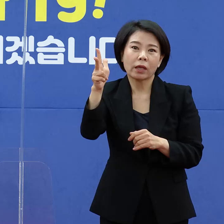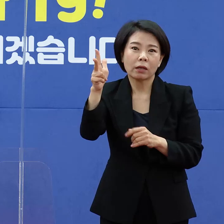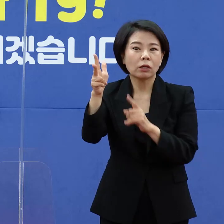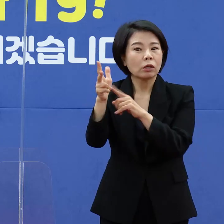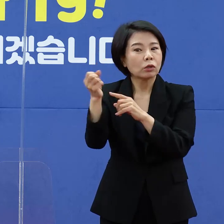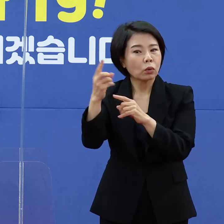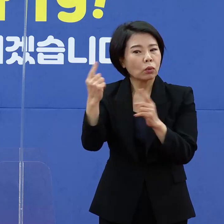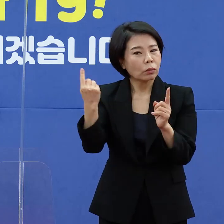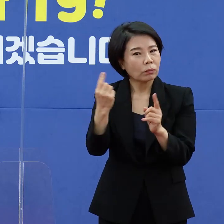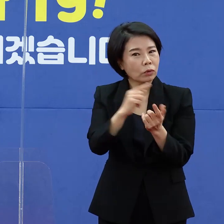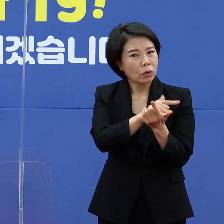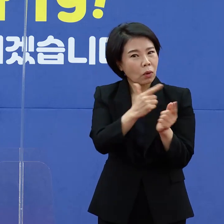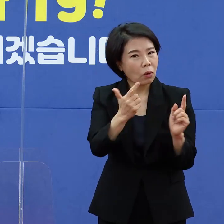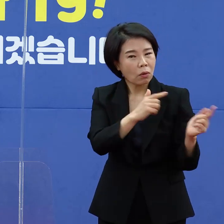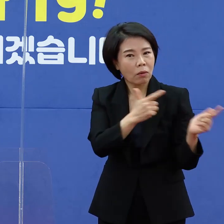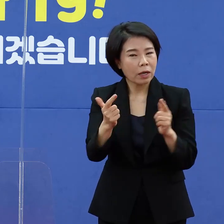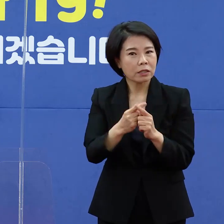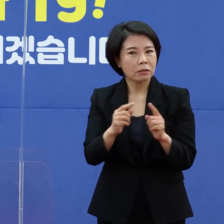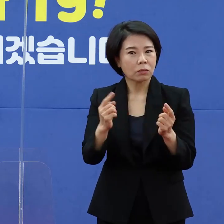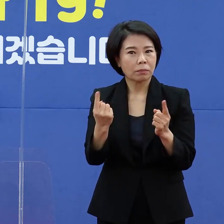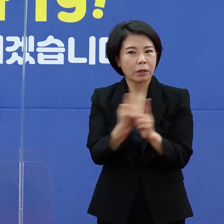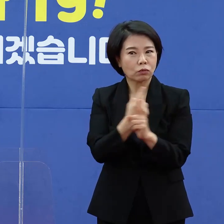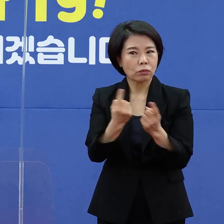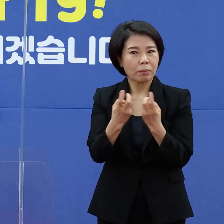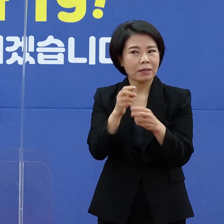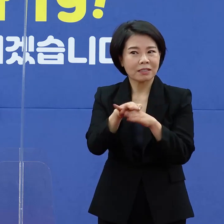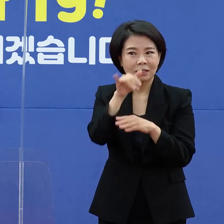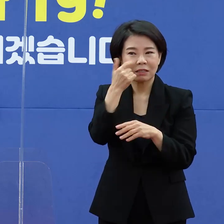방안 등 개선 방안이 있는지 궁금하다는 질문입니다.